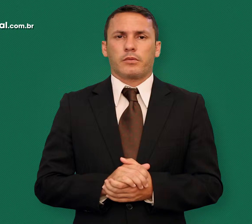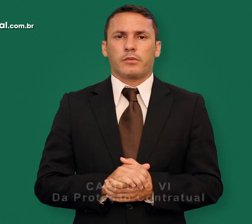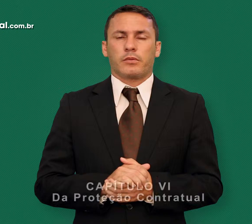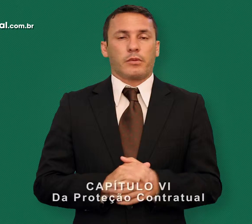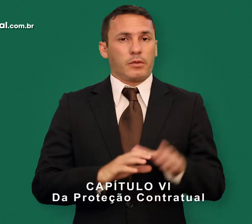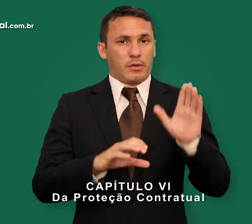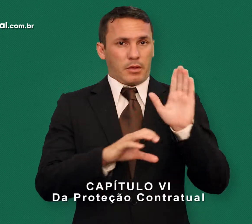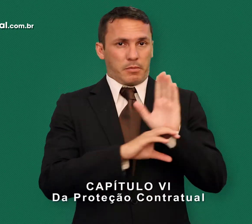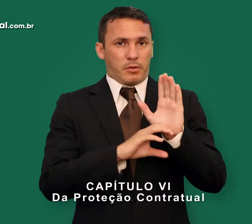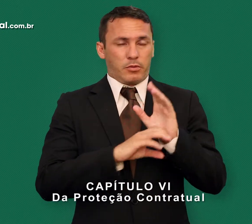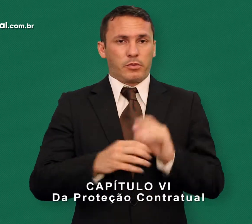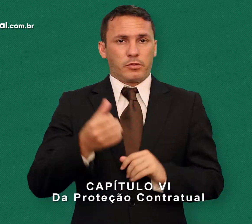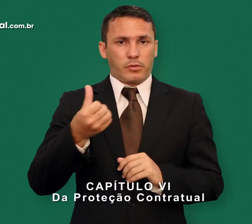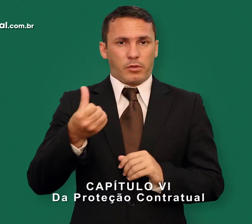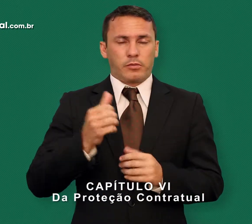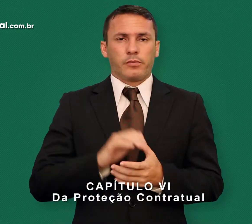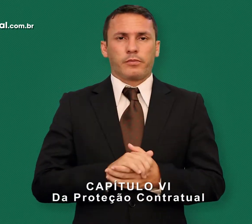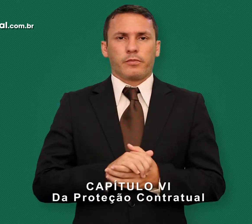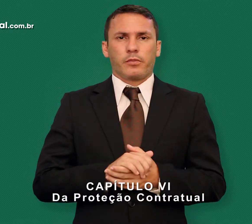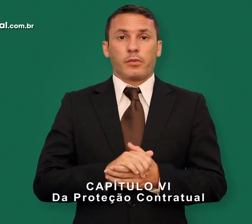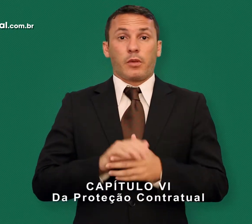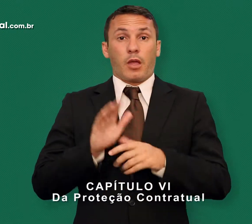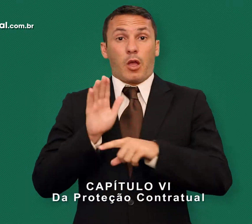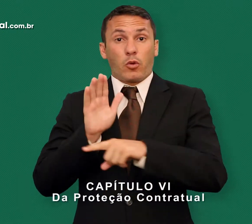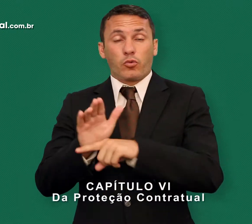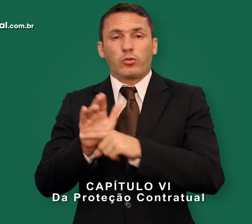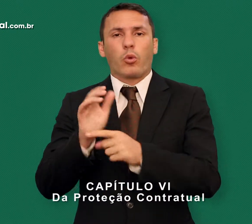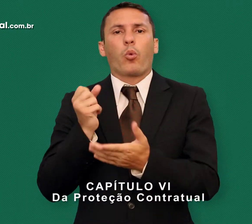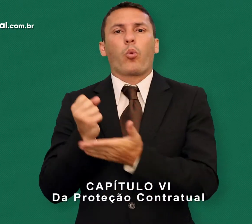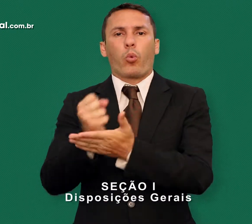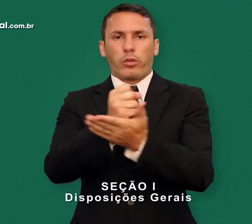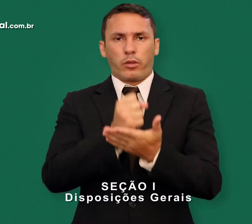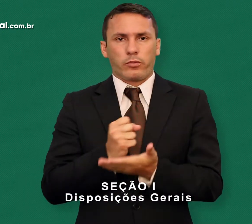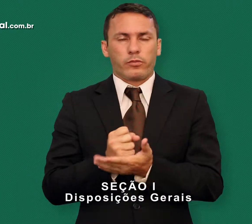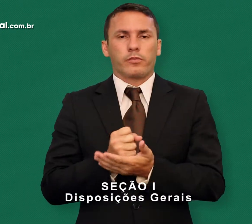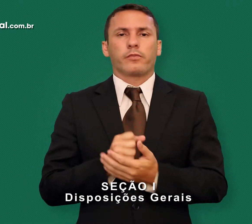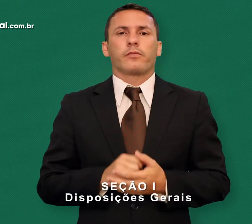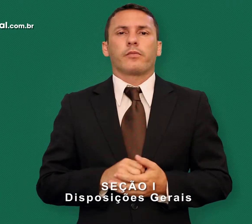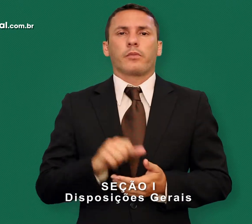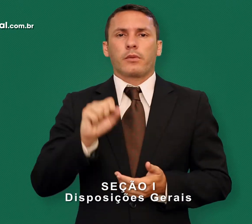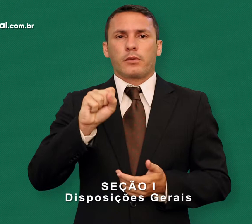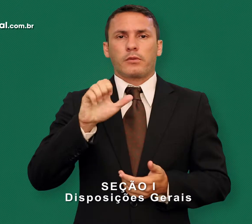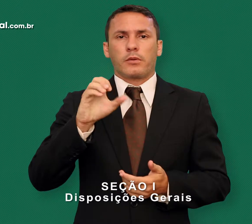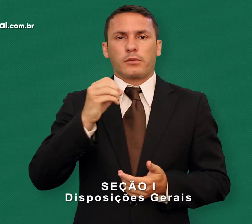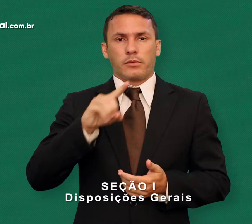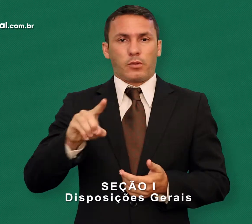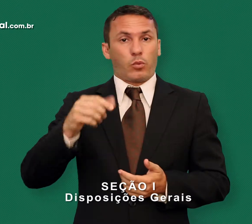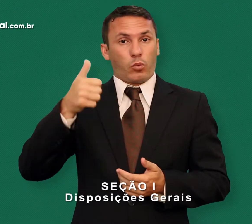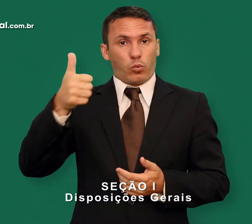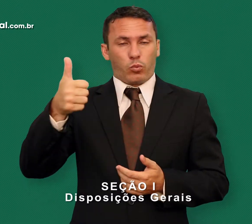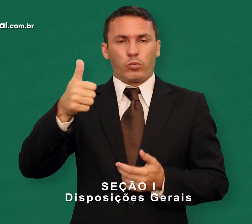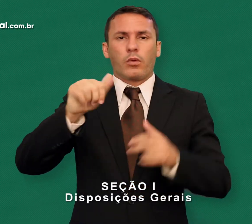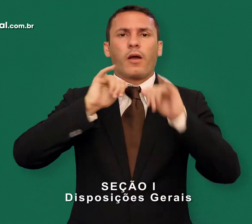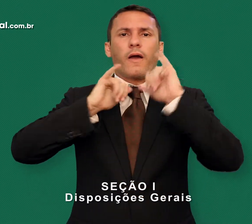Capítulo VI Da Proteção Contratual Seção I Disposições Gerais